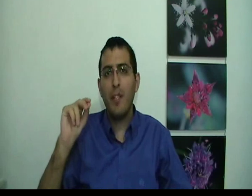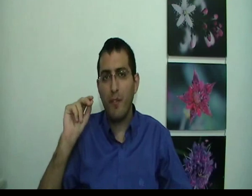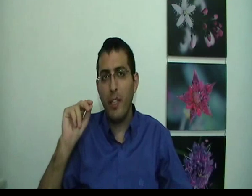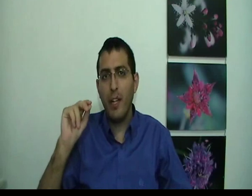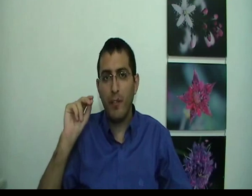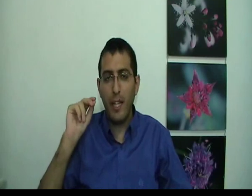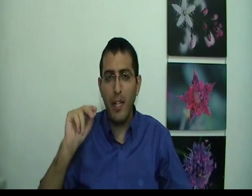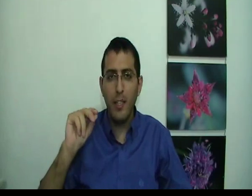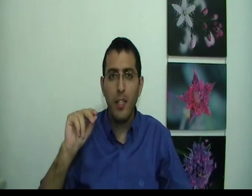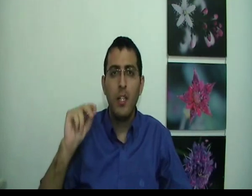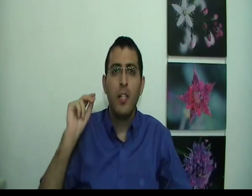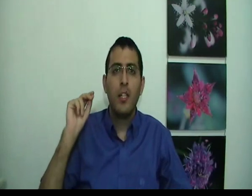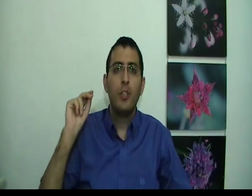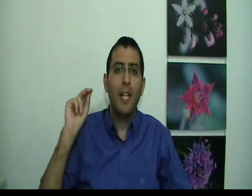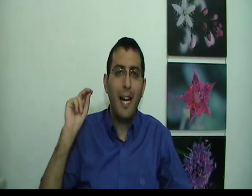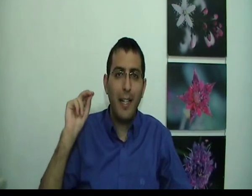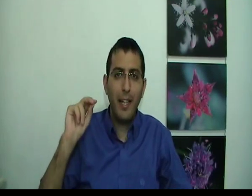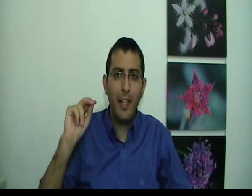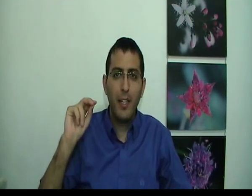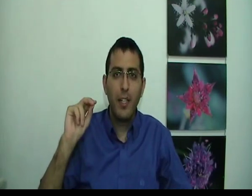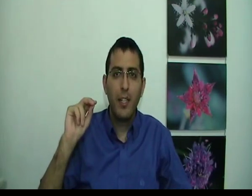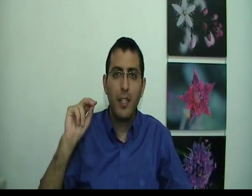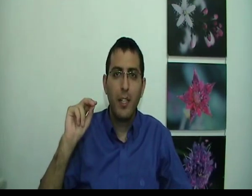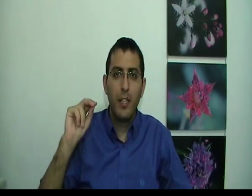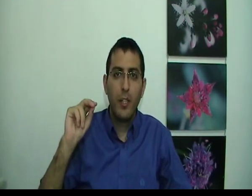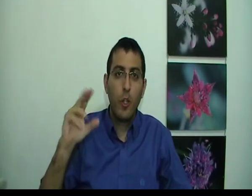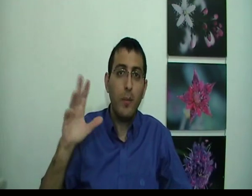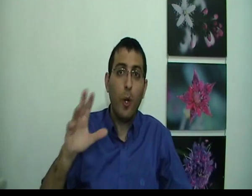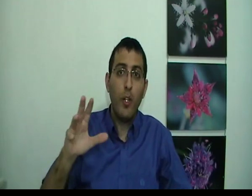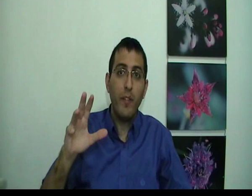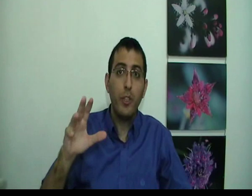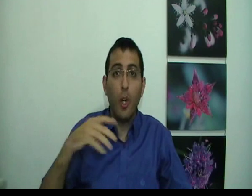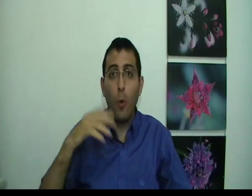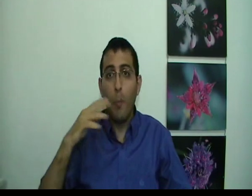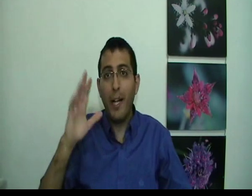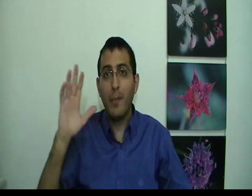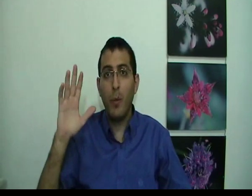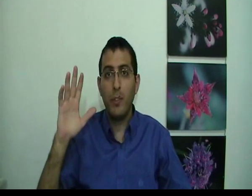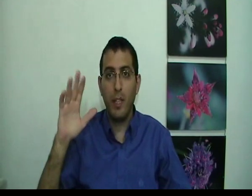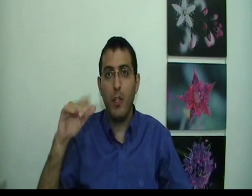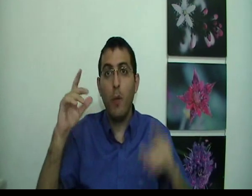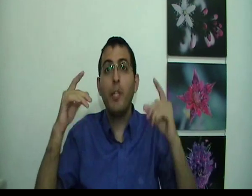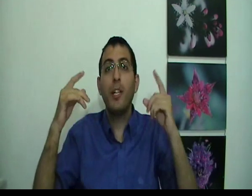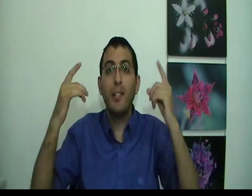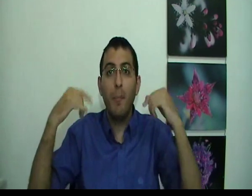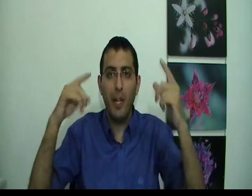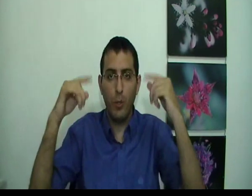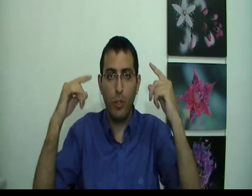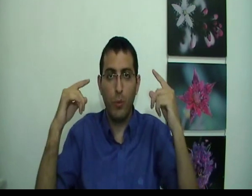יבין הבנה שהעני קודם כל הוא יבין שלא הוא מחליט מה הוא עושה לא מי שנדמה לו שהוא